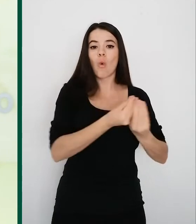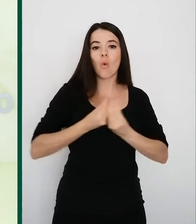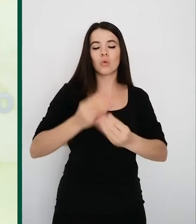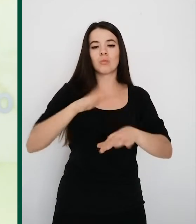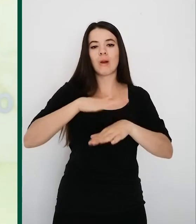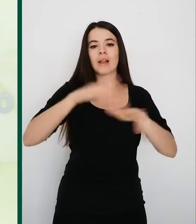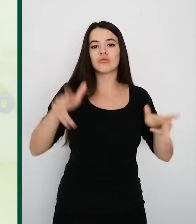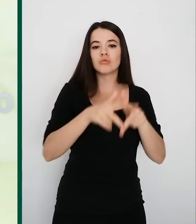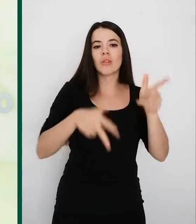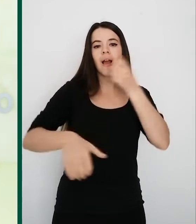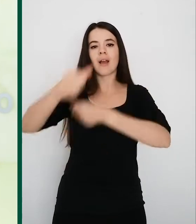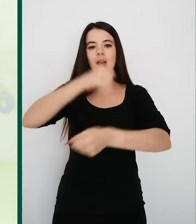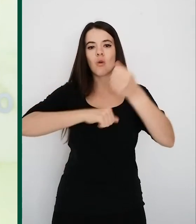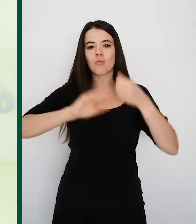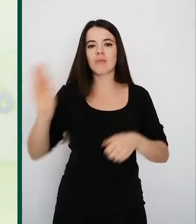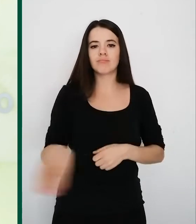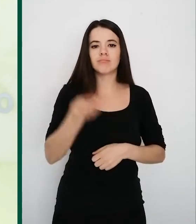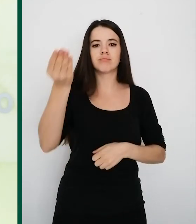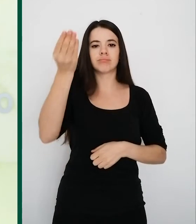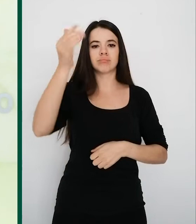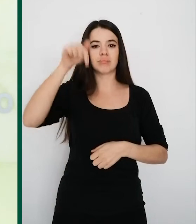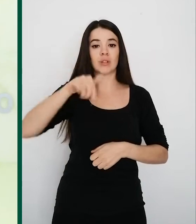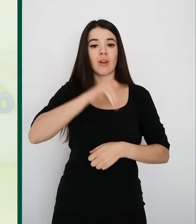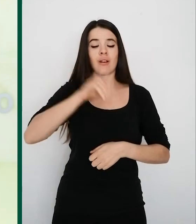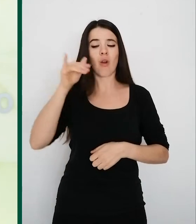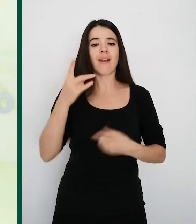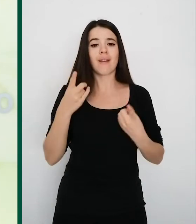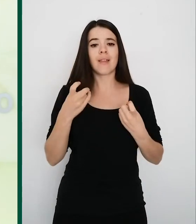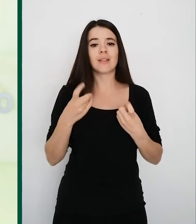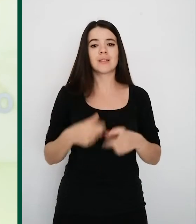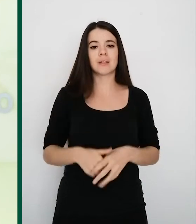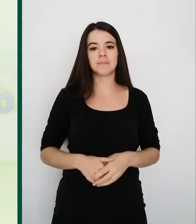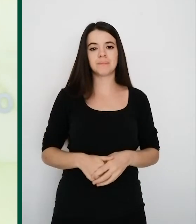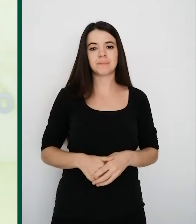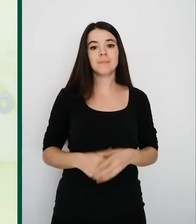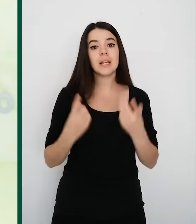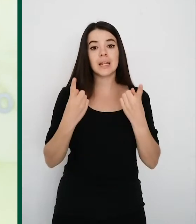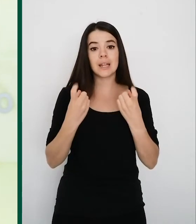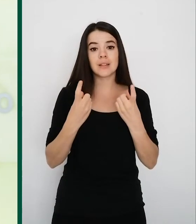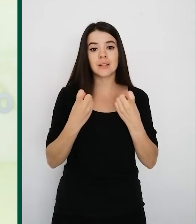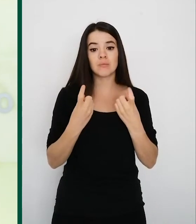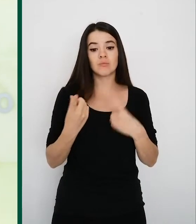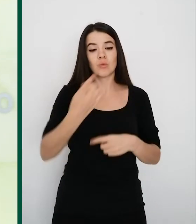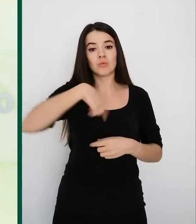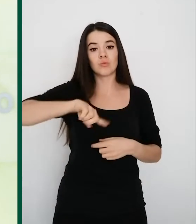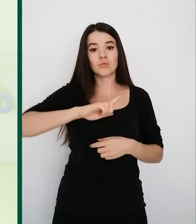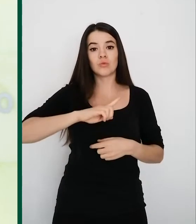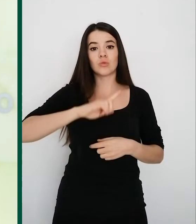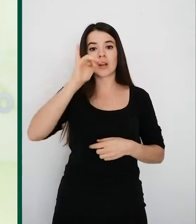reconstrucción social y económica que necesita nuestra maravillosa tierra. Necesitamos levantar nuestra comunidad de la